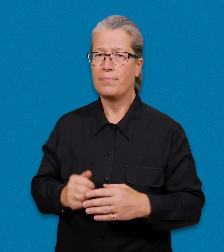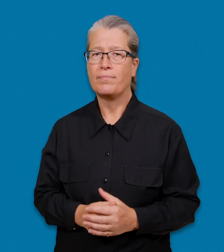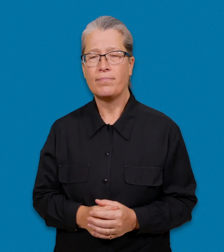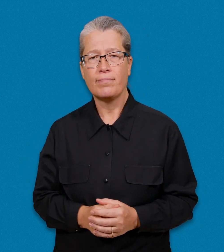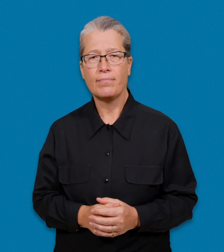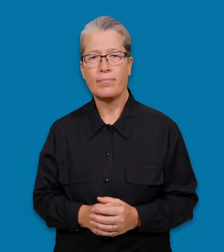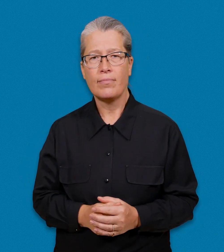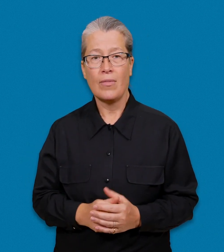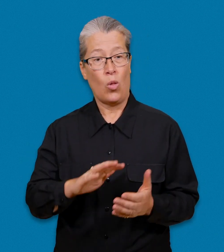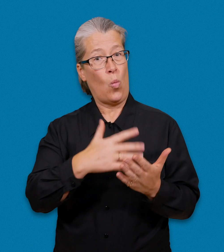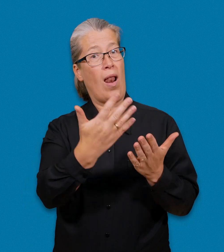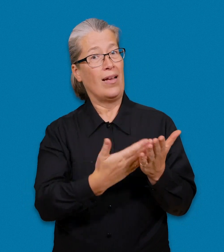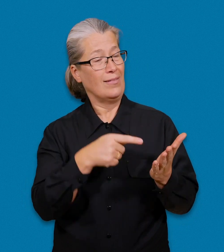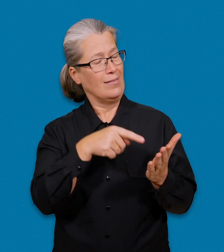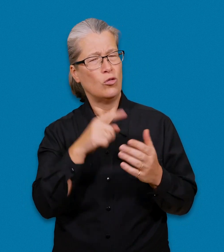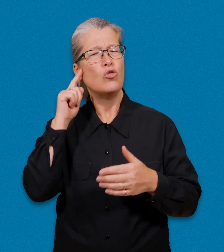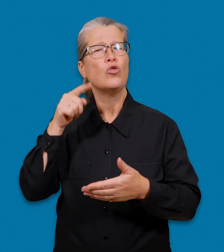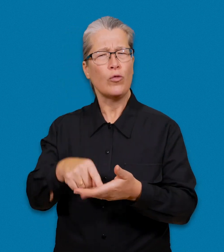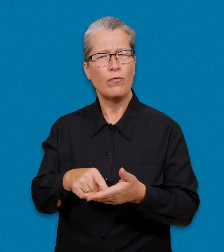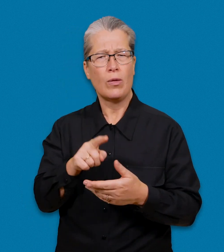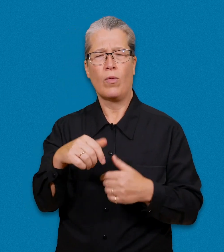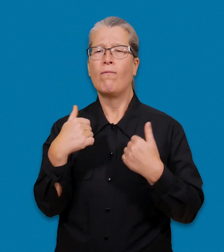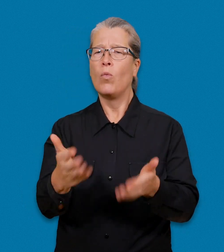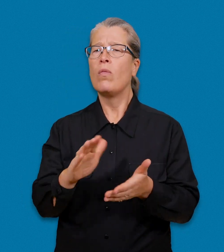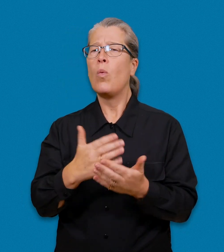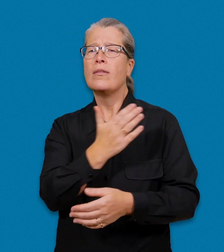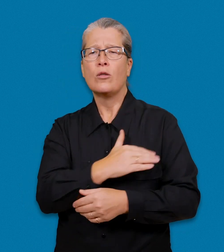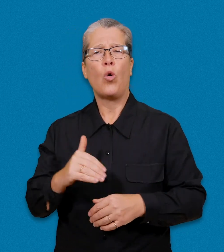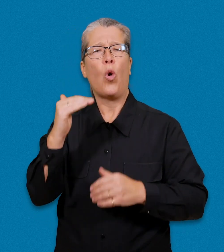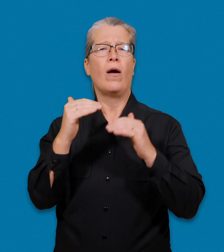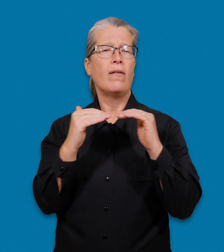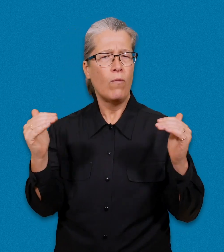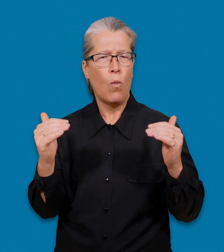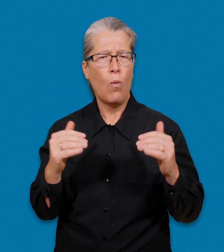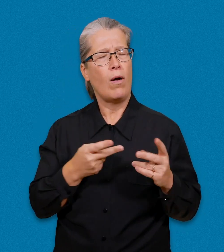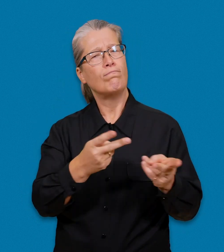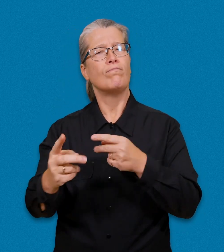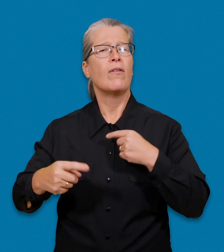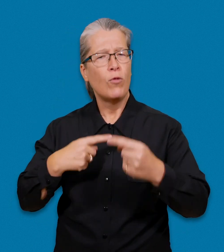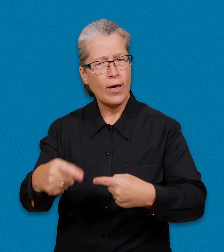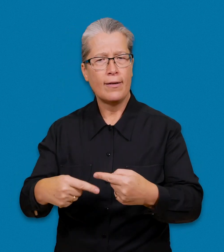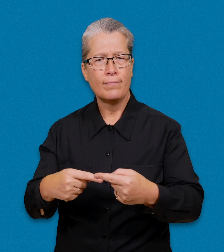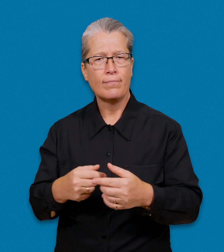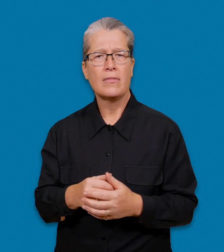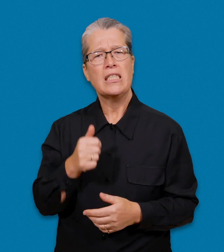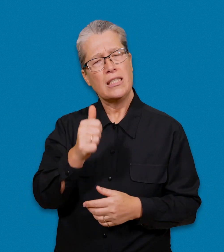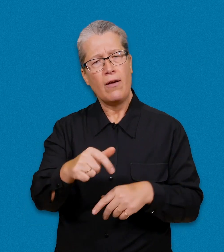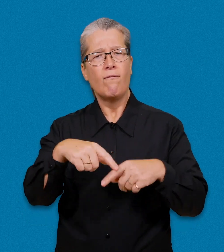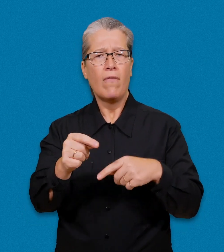Syftet med tolklistan är att se till att du får högklassig, övergripande och fungerande tolktjänst. Du kan